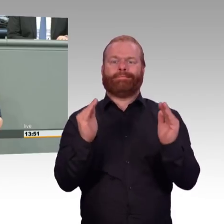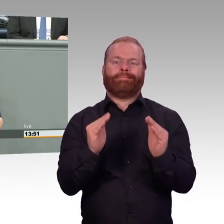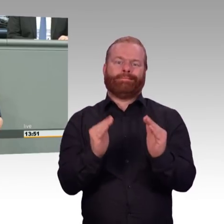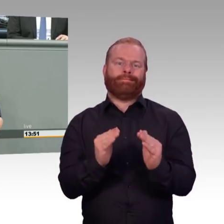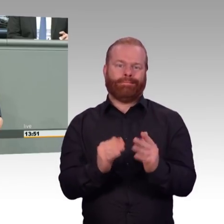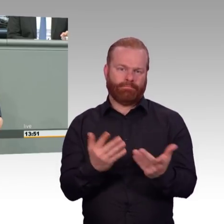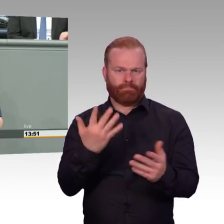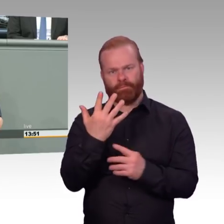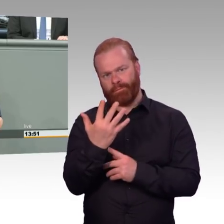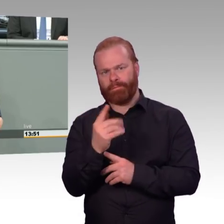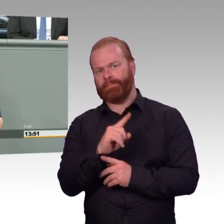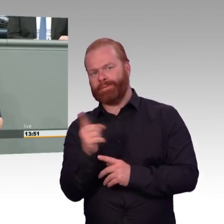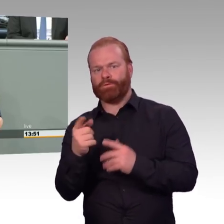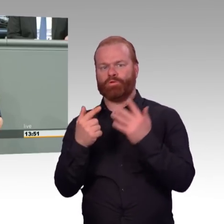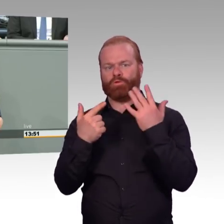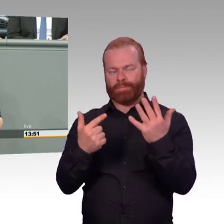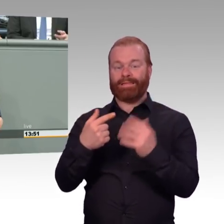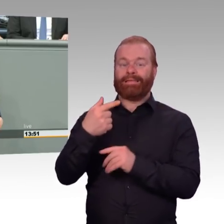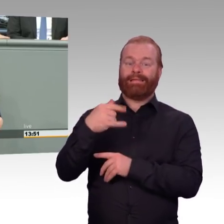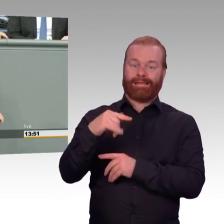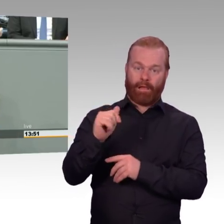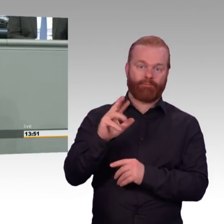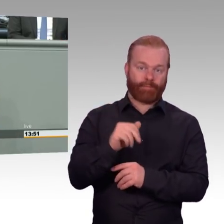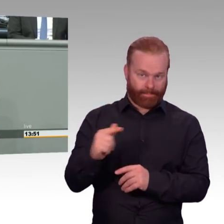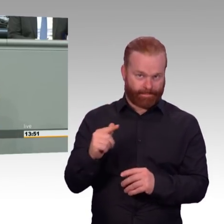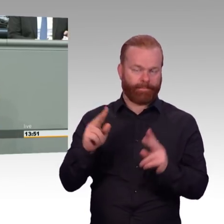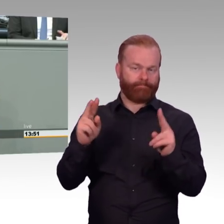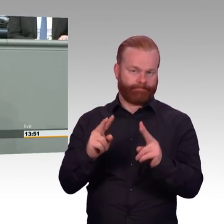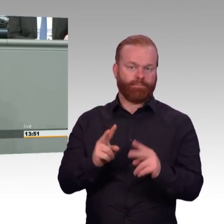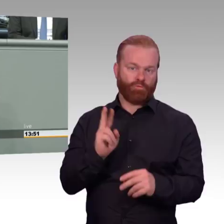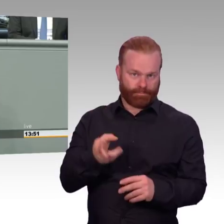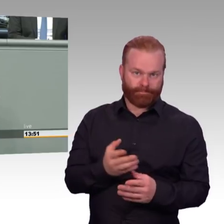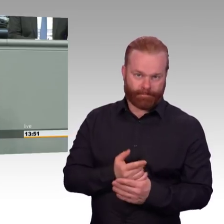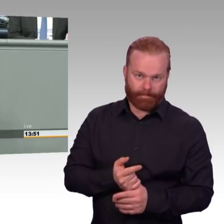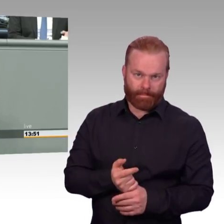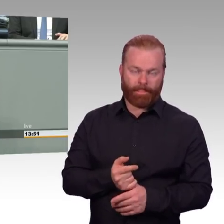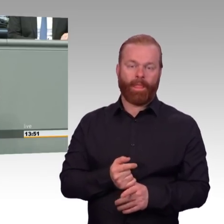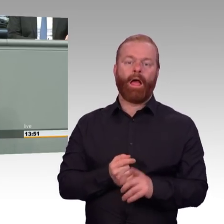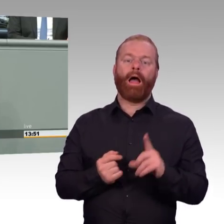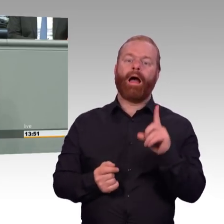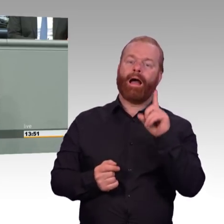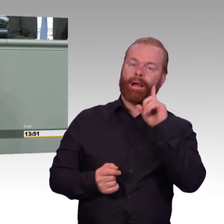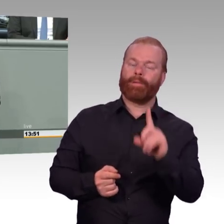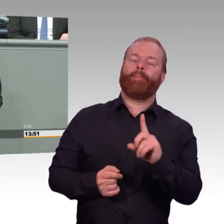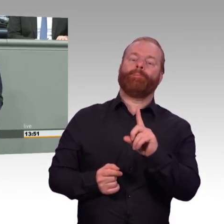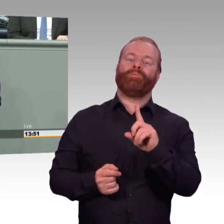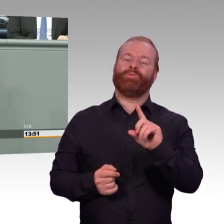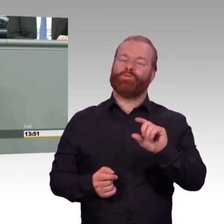Gespräche mit den Kraftwerksbetreibern geführt werden. Wir müssen hinsichtlich möglicher Entschädigungen so viel wie notwendig